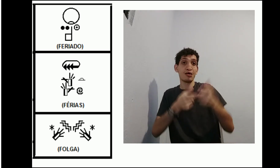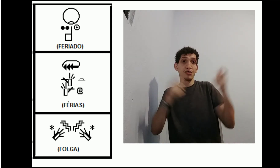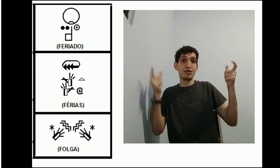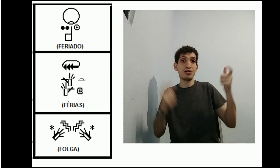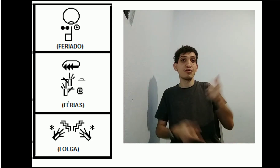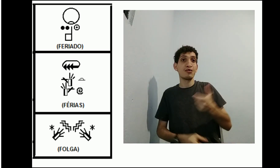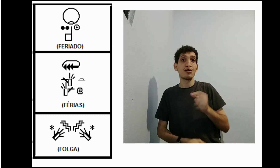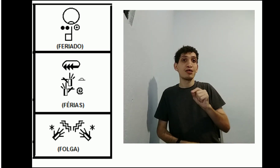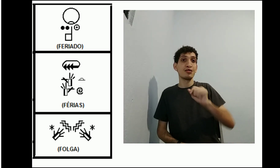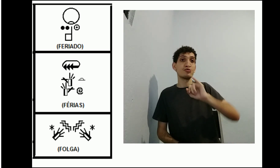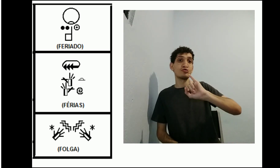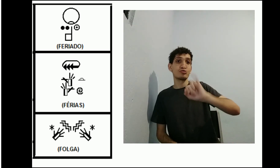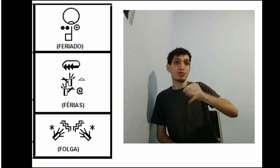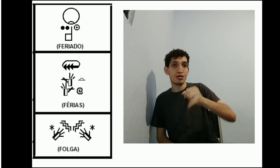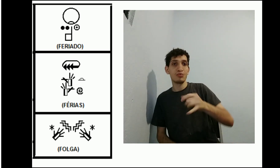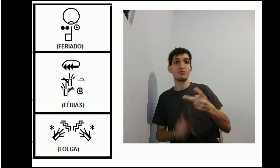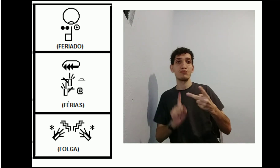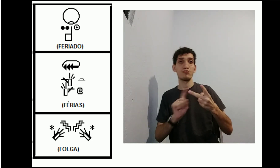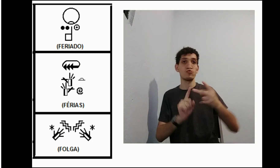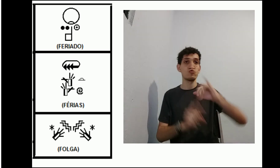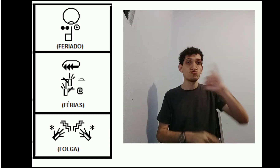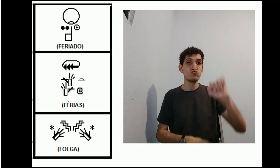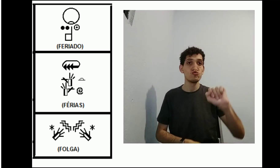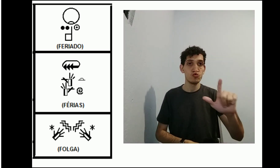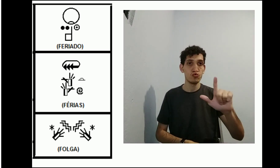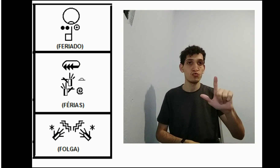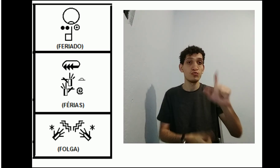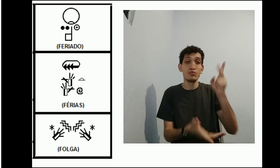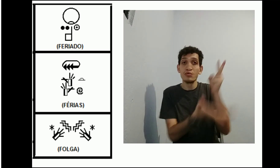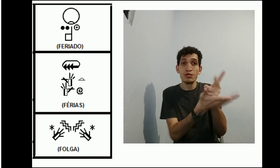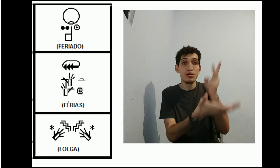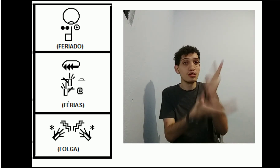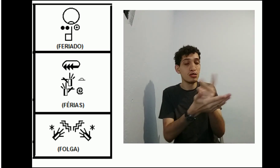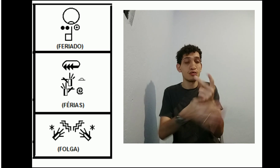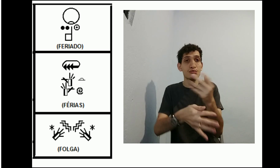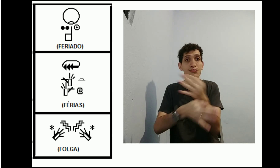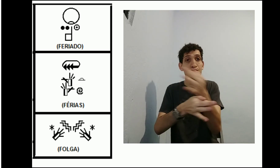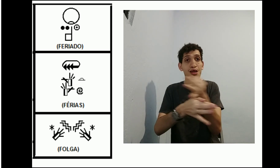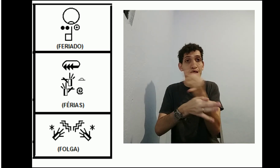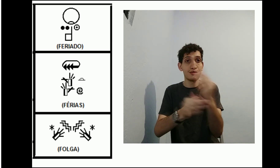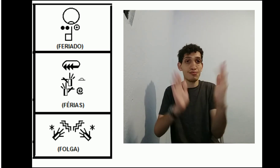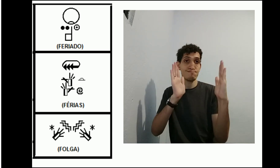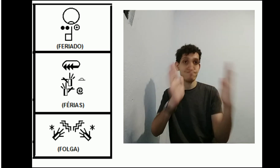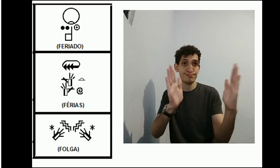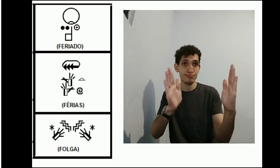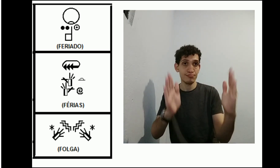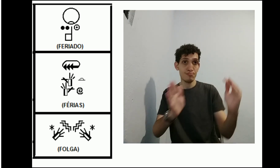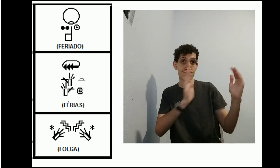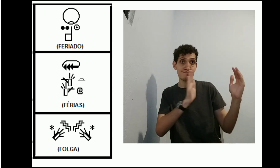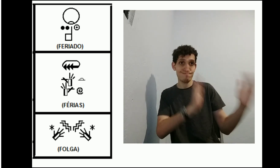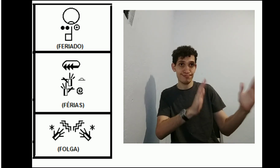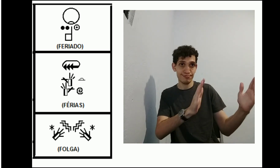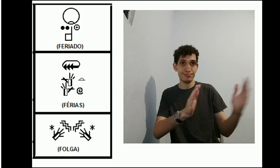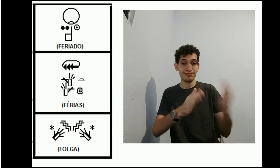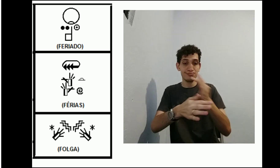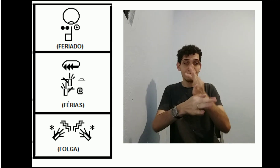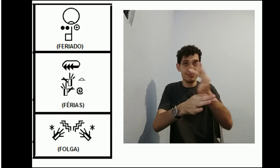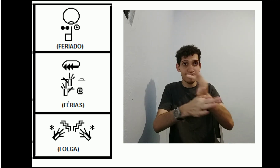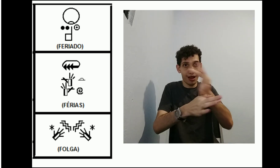escola, a maioria delas, né? Primeiro, julho, sempre mantém perias nesse período. E